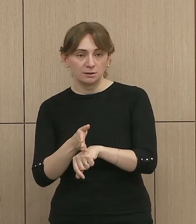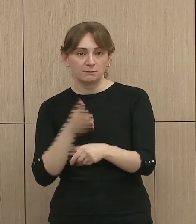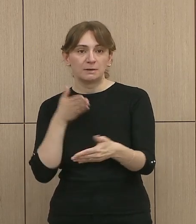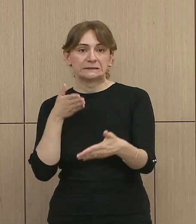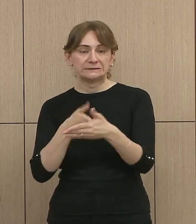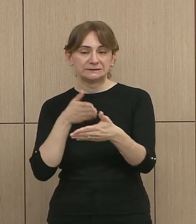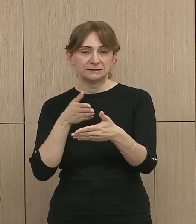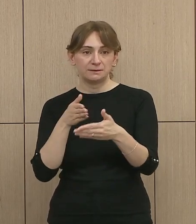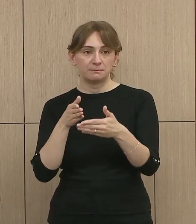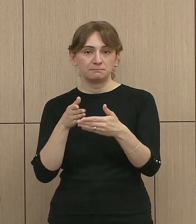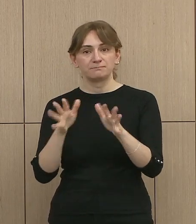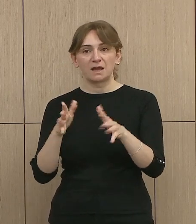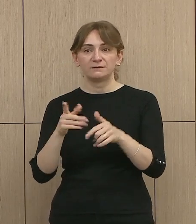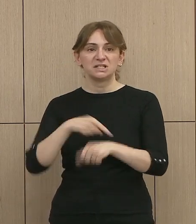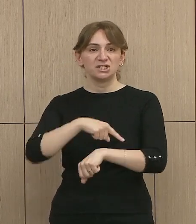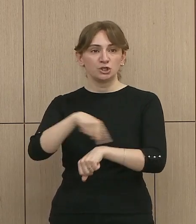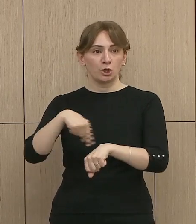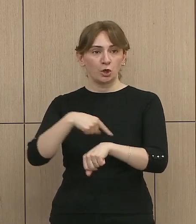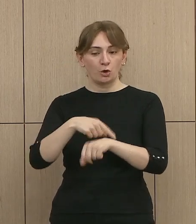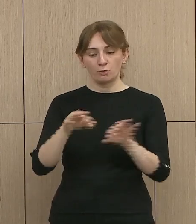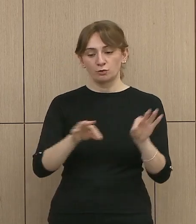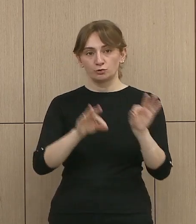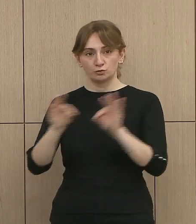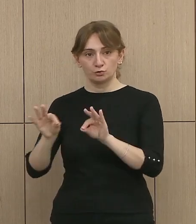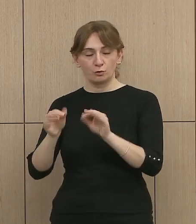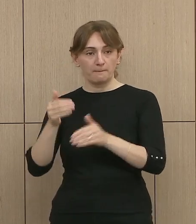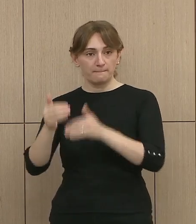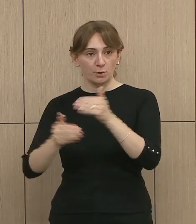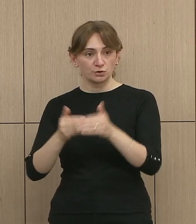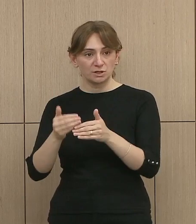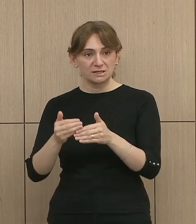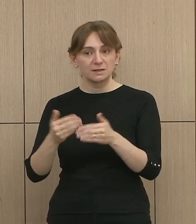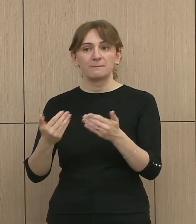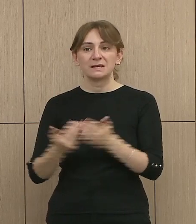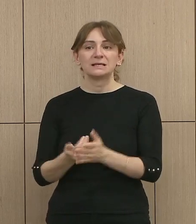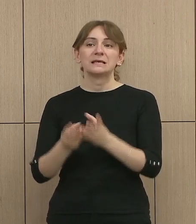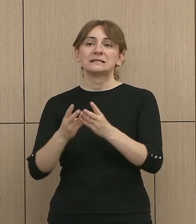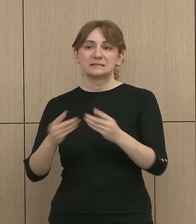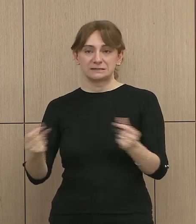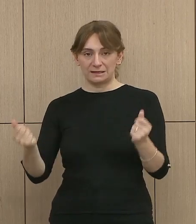një ore pak, pasaj situata dhe u stabilizua.